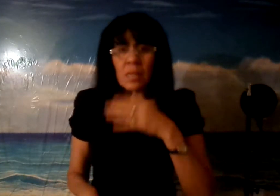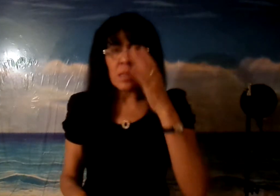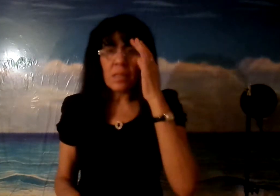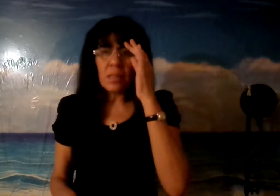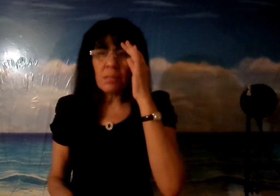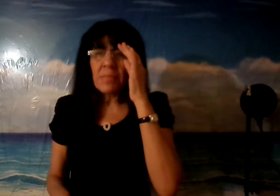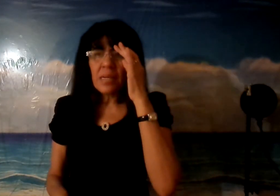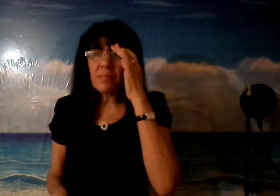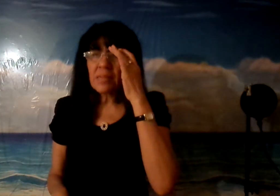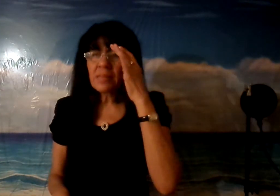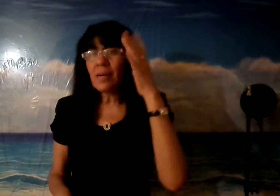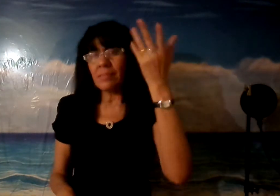y me levanta